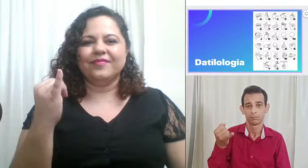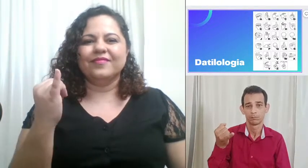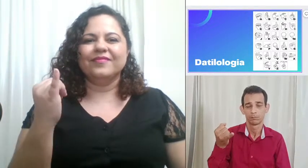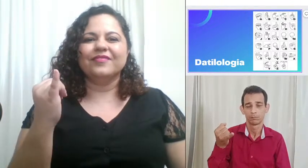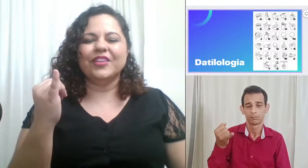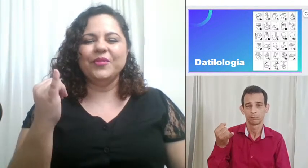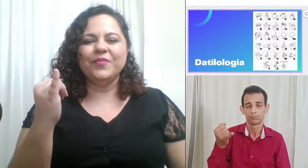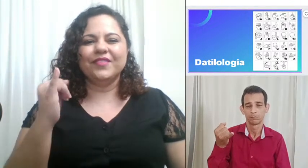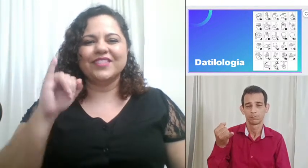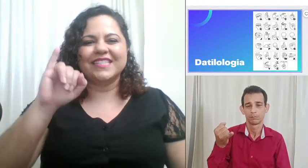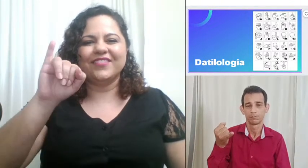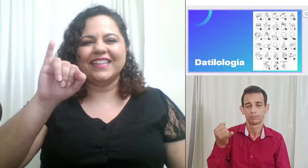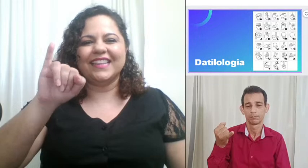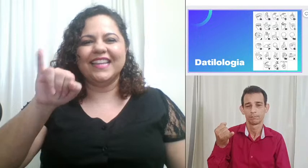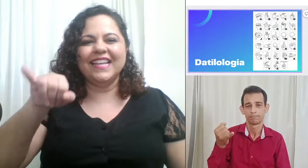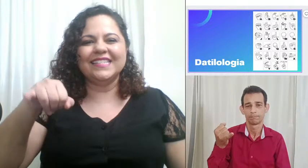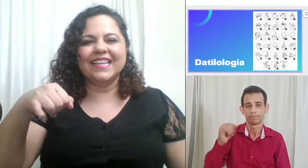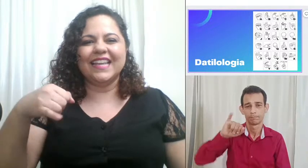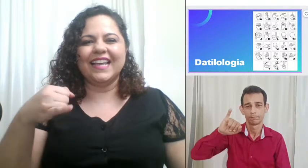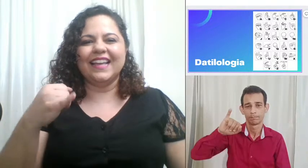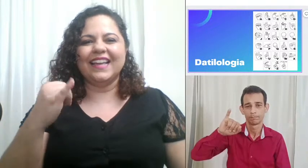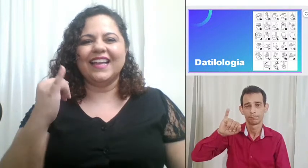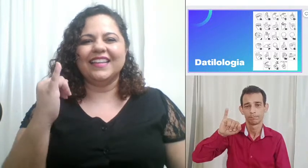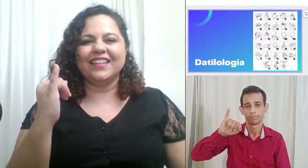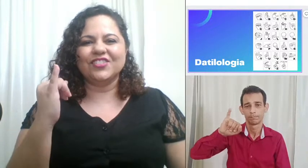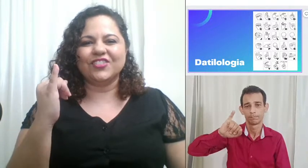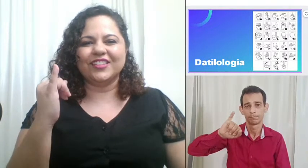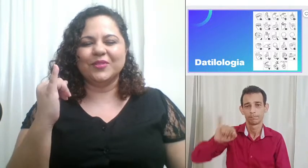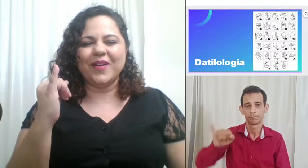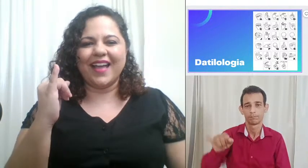viu você vai desenhar a letra J no ar